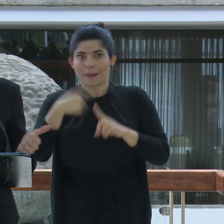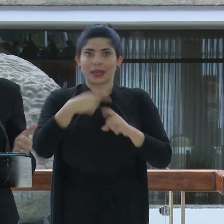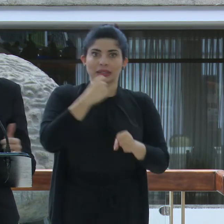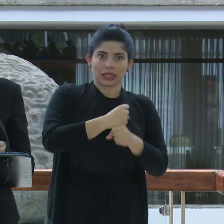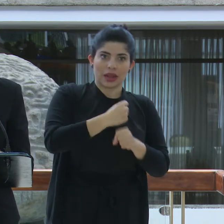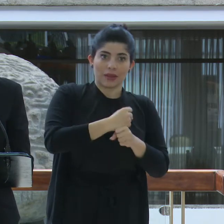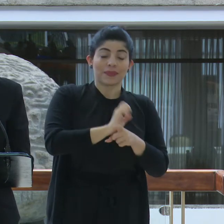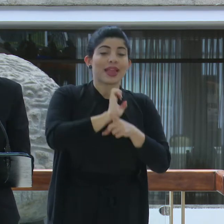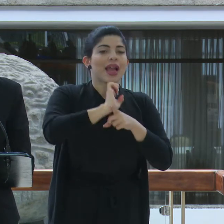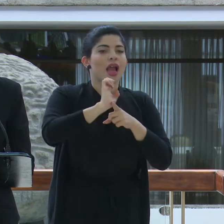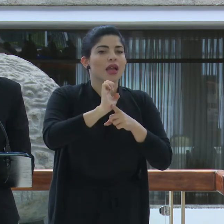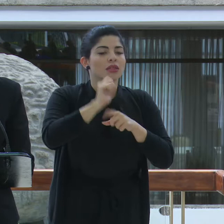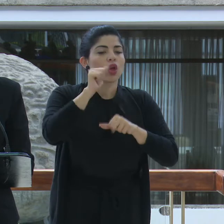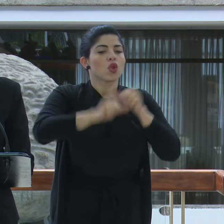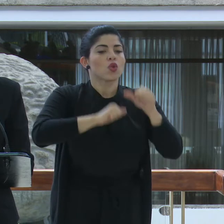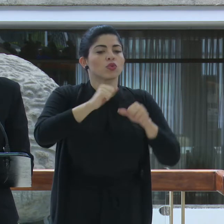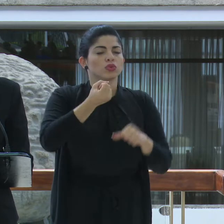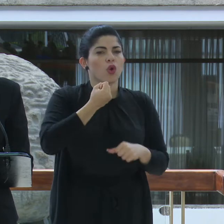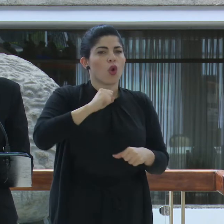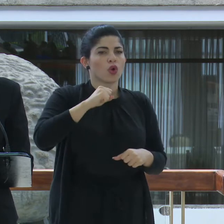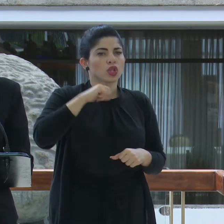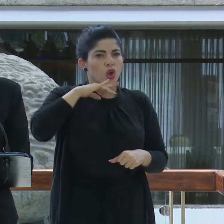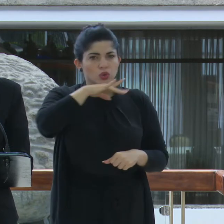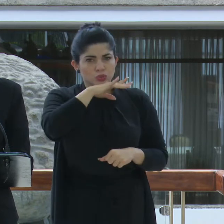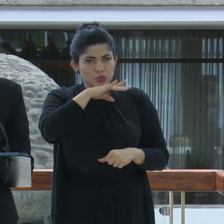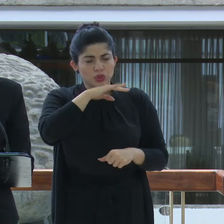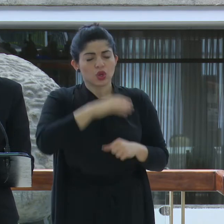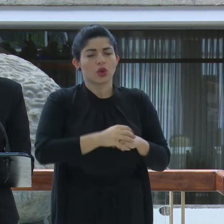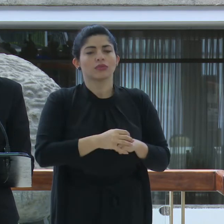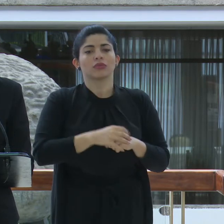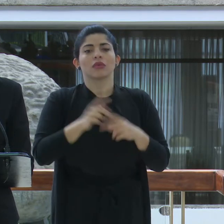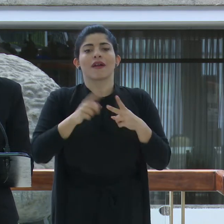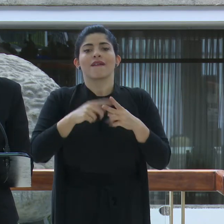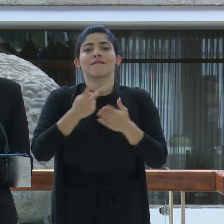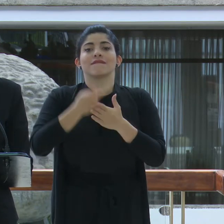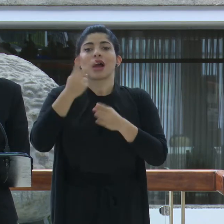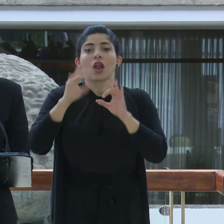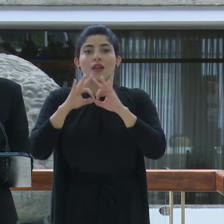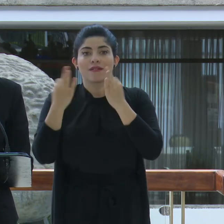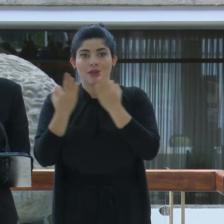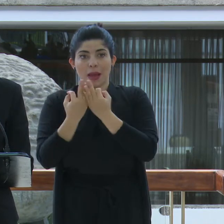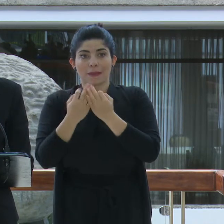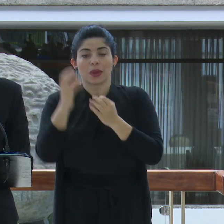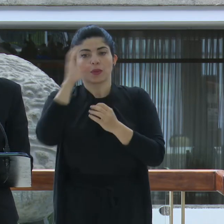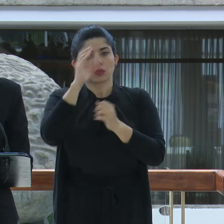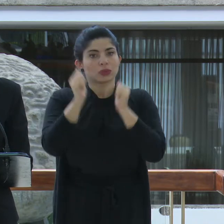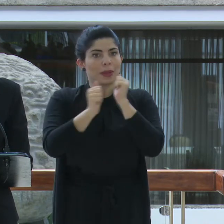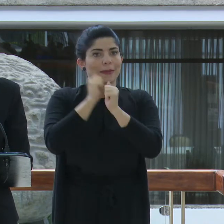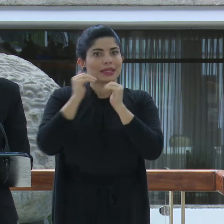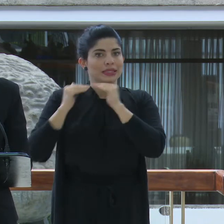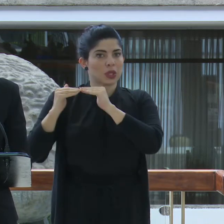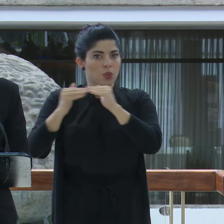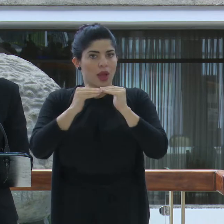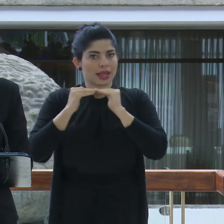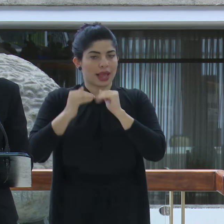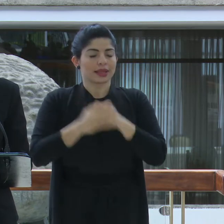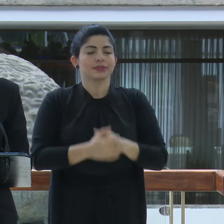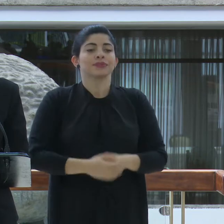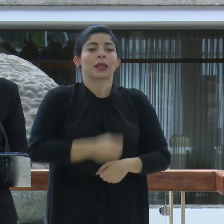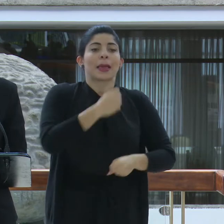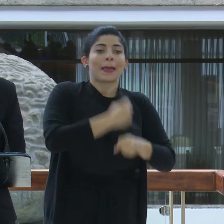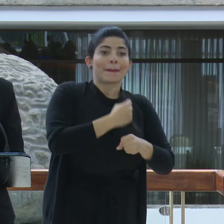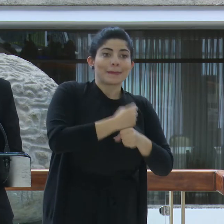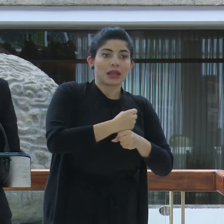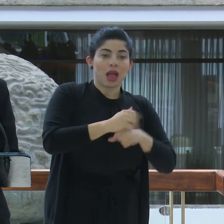Ética y lucha contra la corrupción, valores familiares y mayor igualdad, empleo y